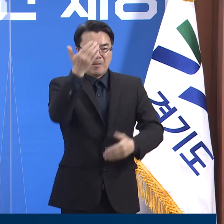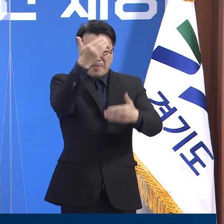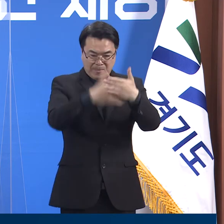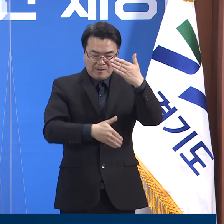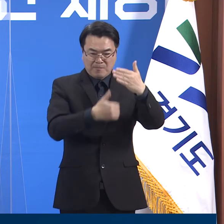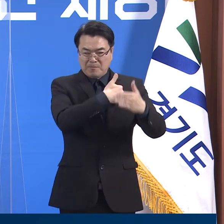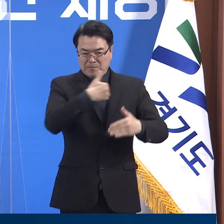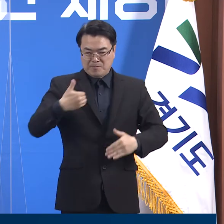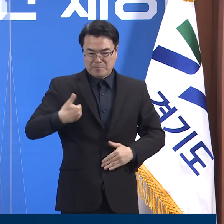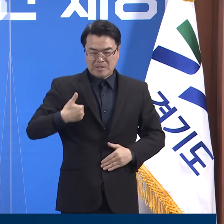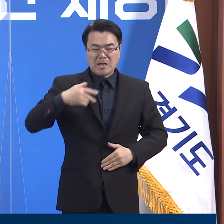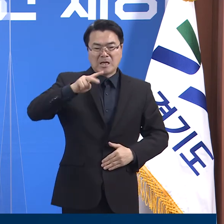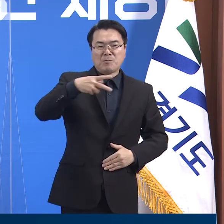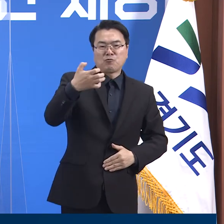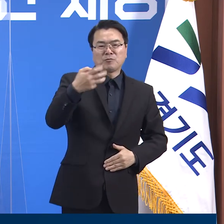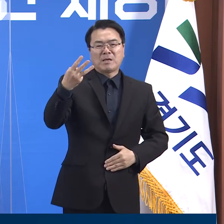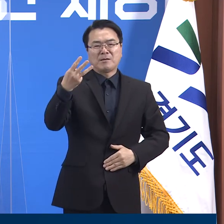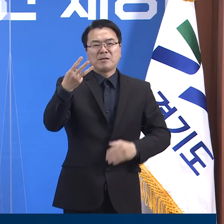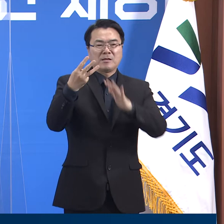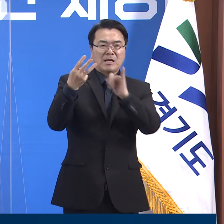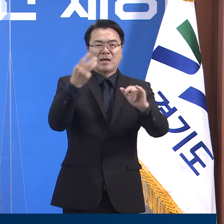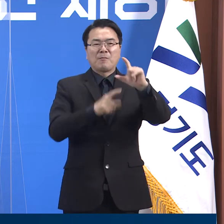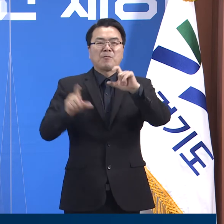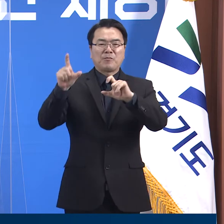가능 인원은 293명입니다.